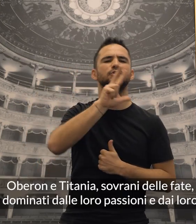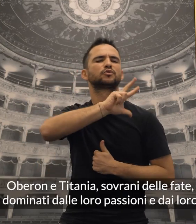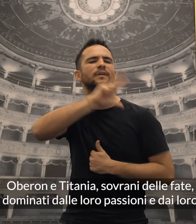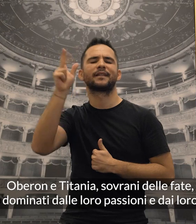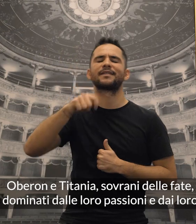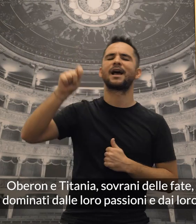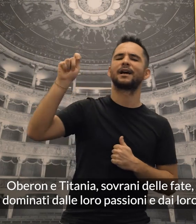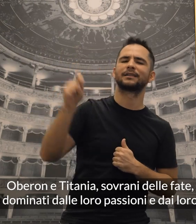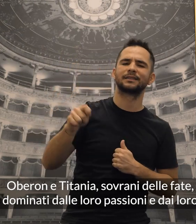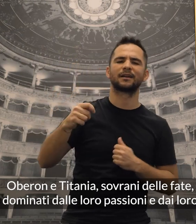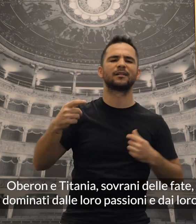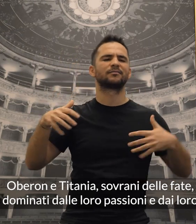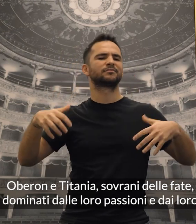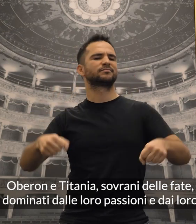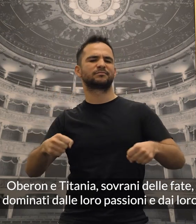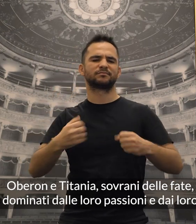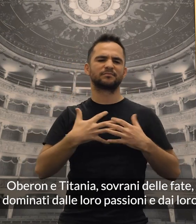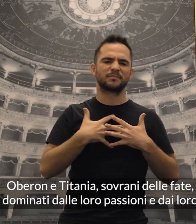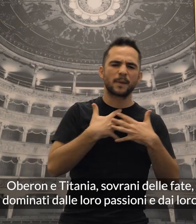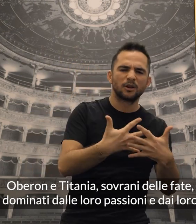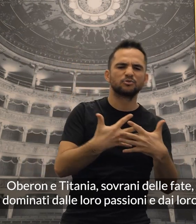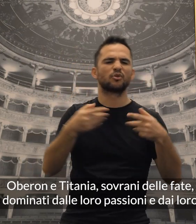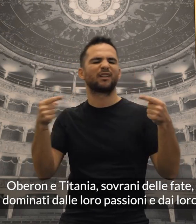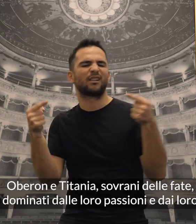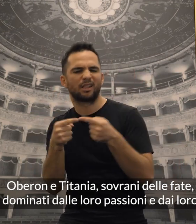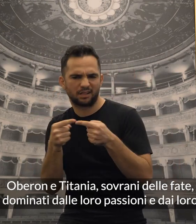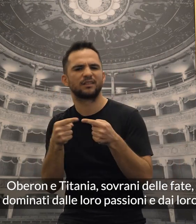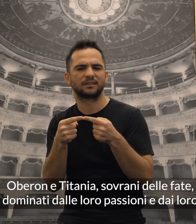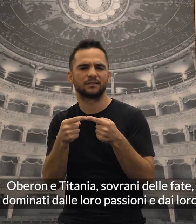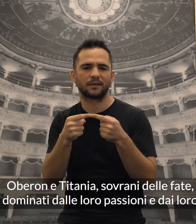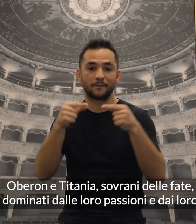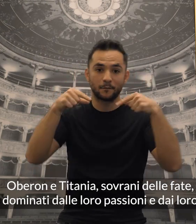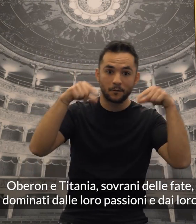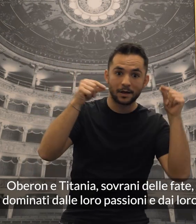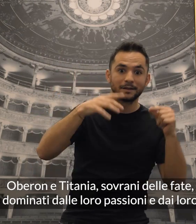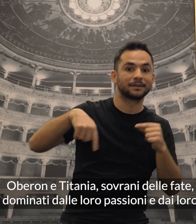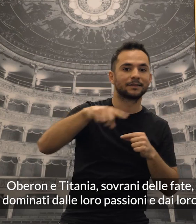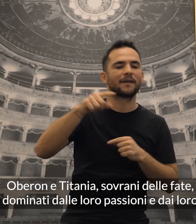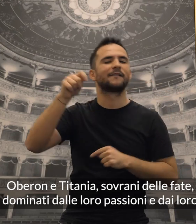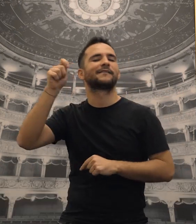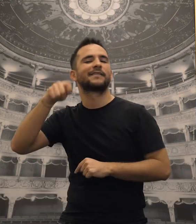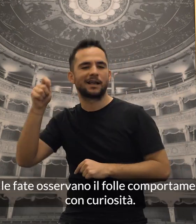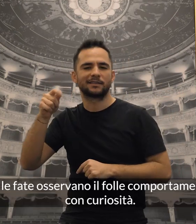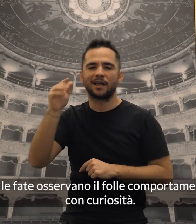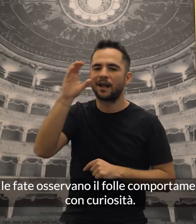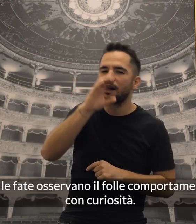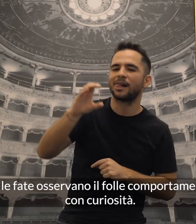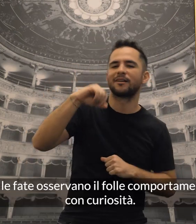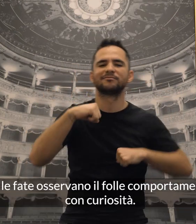Oberon e Titania, sovrani delle fate, sono dominati dalle loro passioni e dai loro litigi. I folletti e le fate